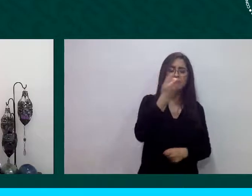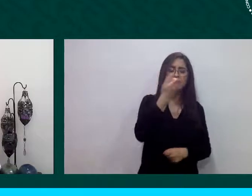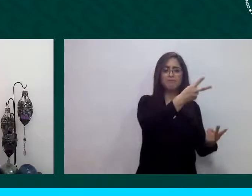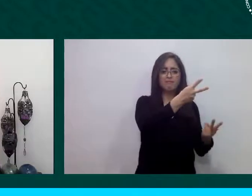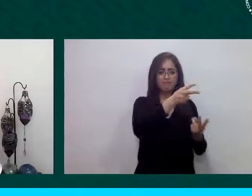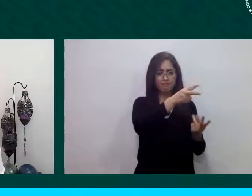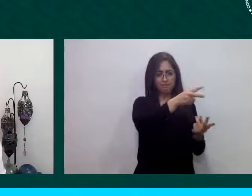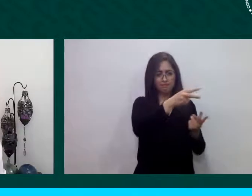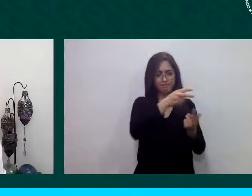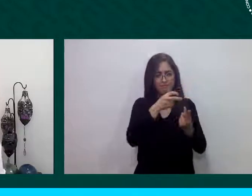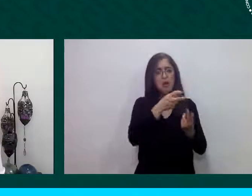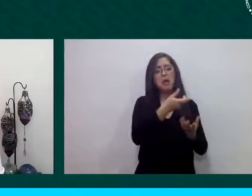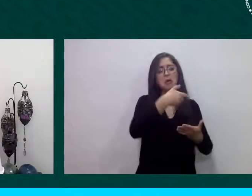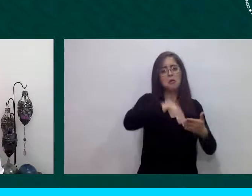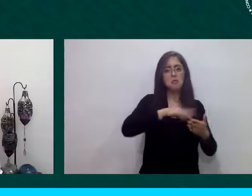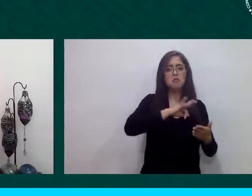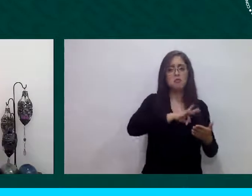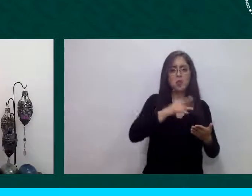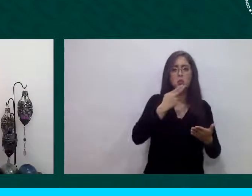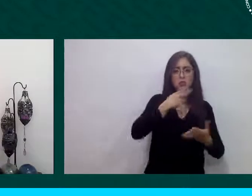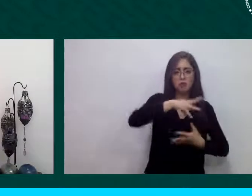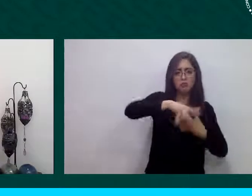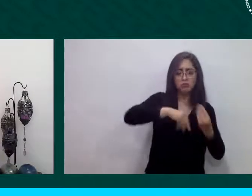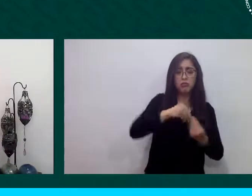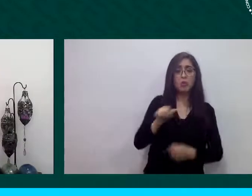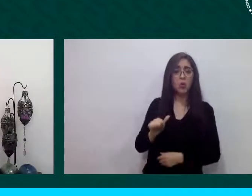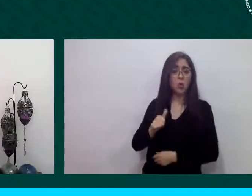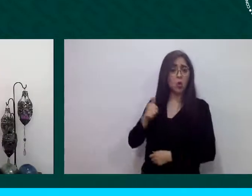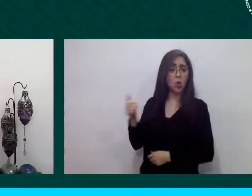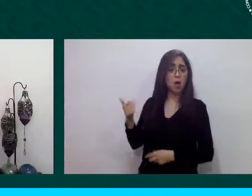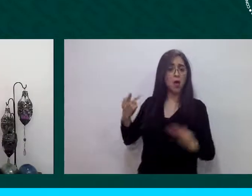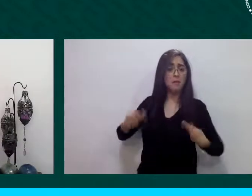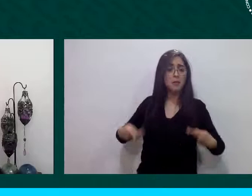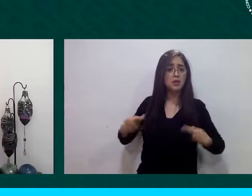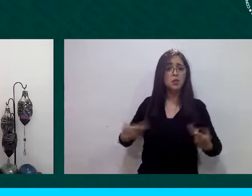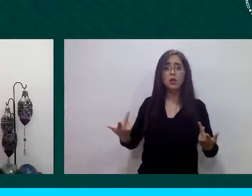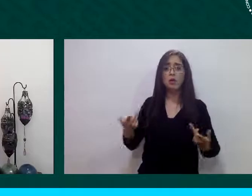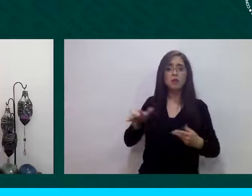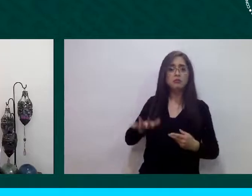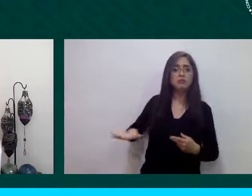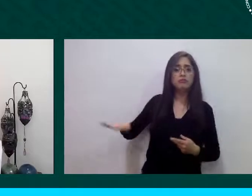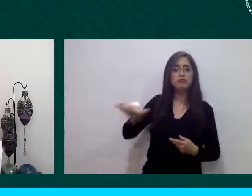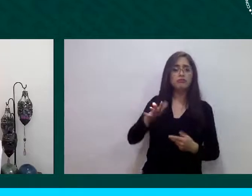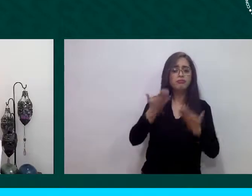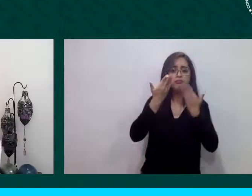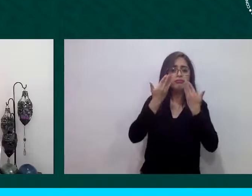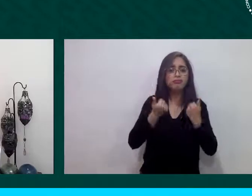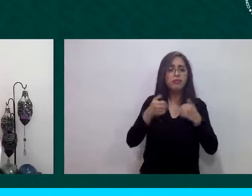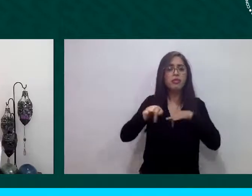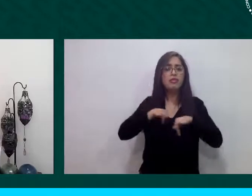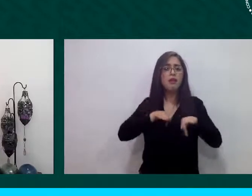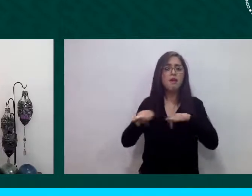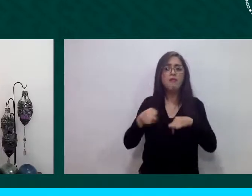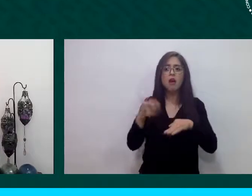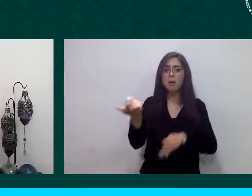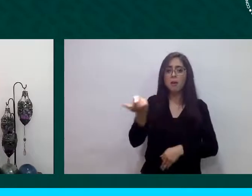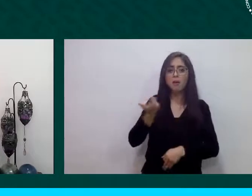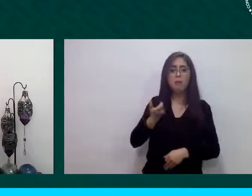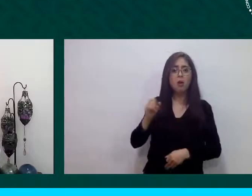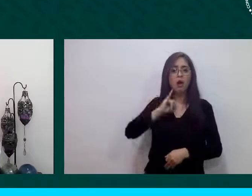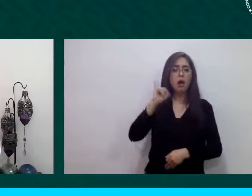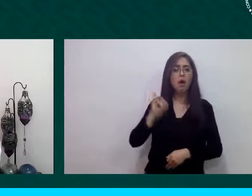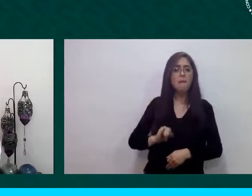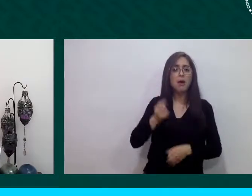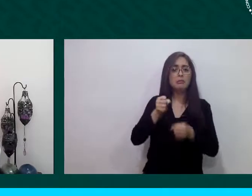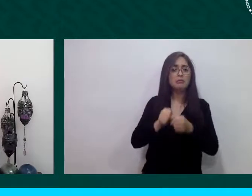muy complicado para las personas en movilidad por estar en trabajos informales y que en la mayoría de las ocasiones no tienen